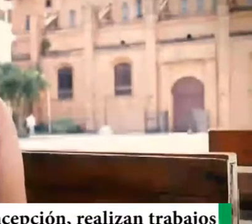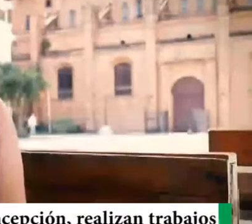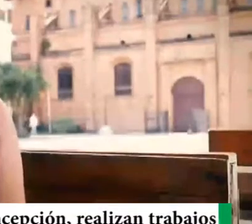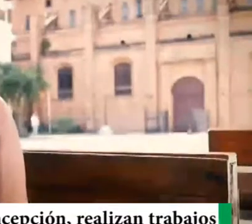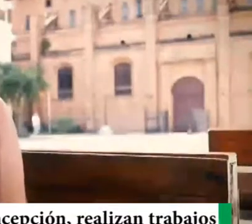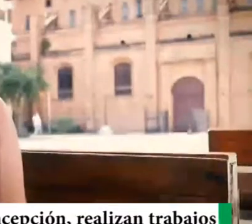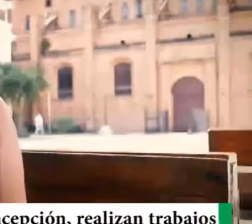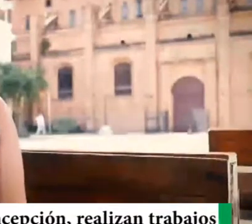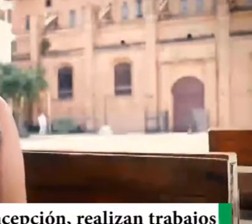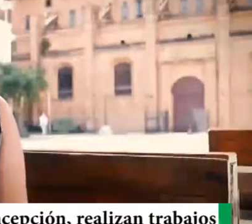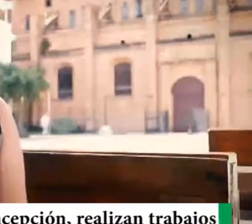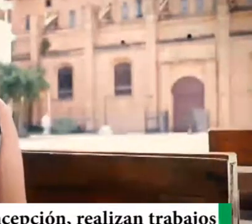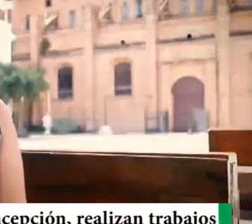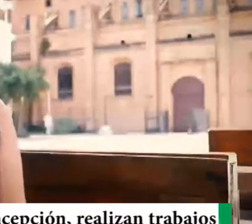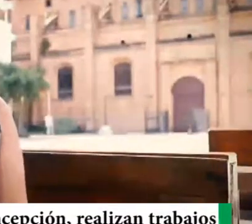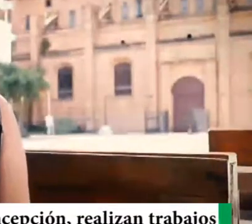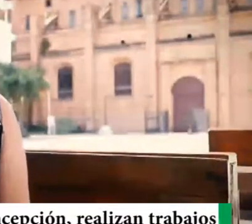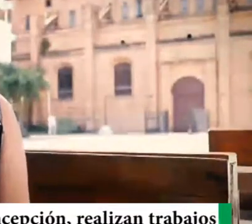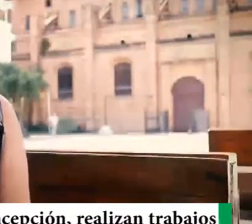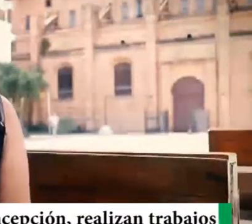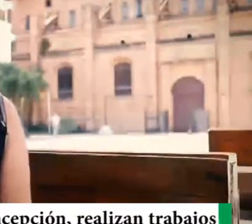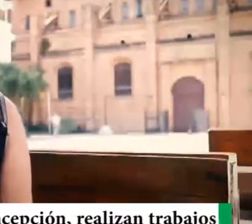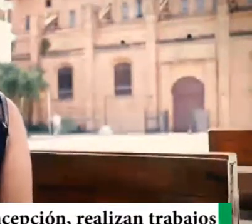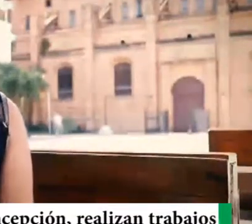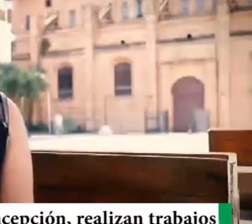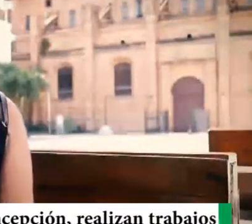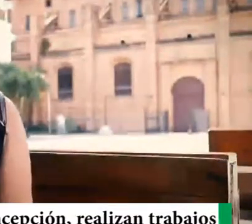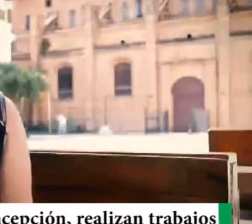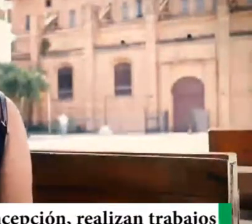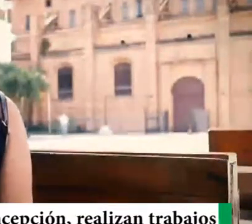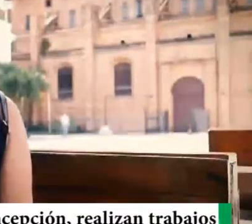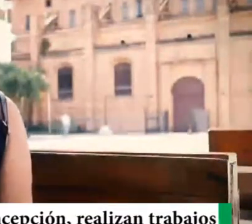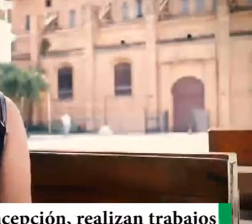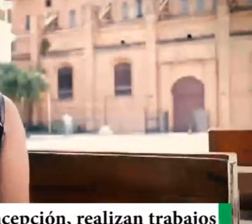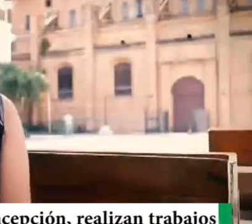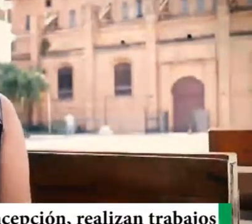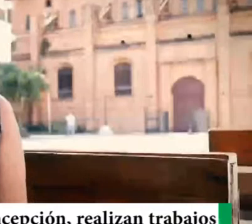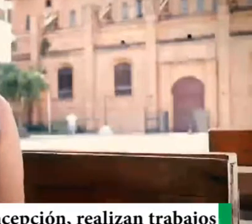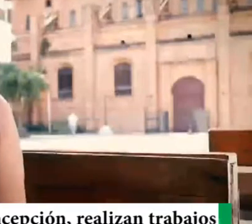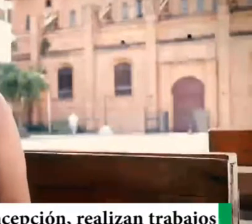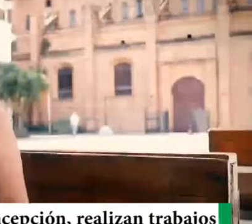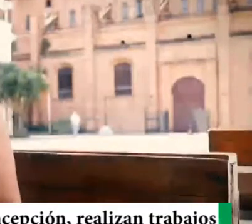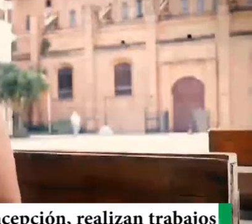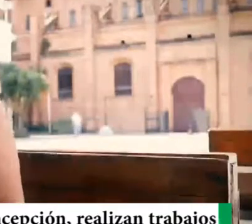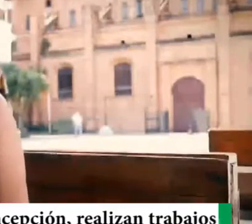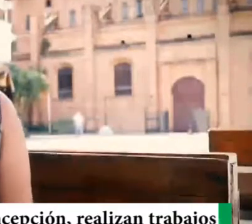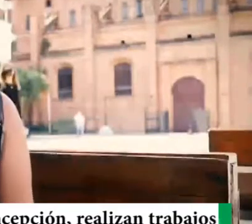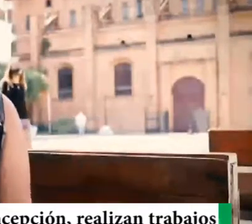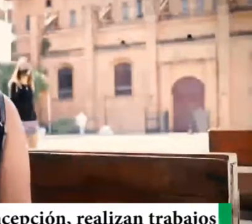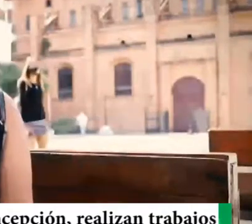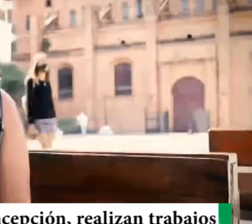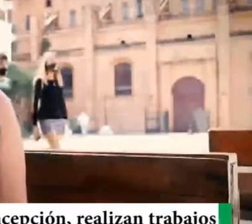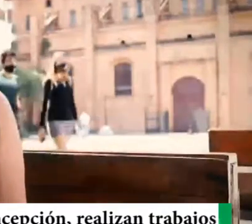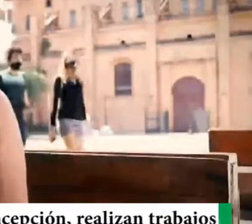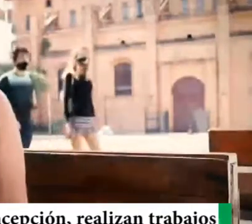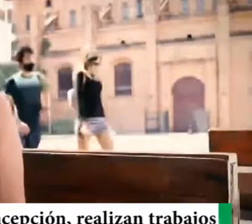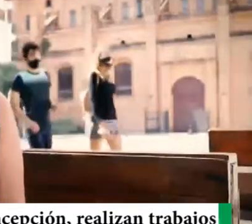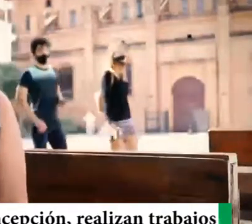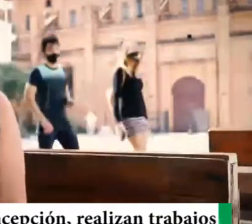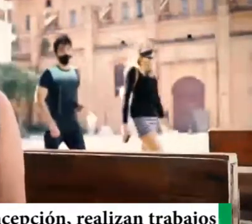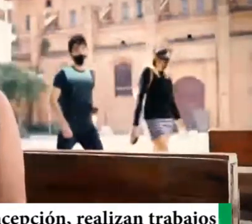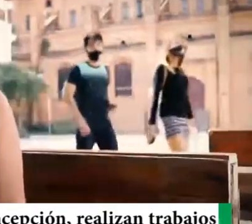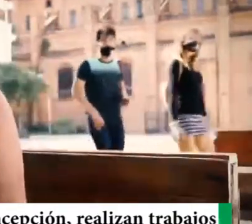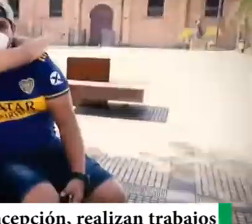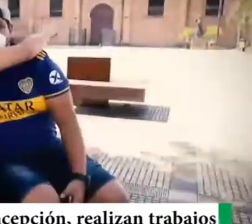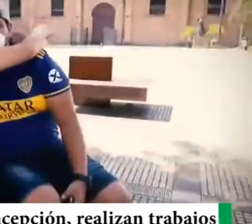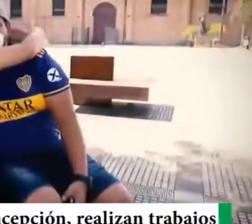de pie, y éramos como Romero y Julieta, pero al revés, digamos. Porque él estaba arriba del balcón,